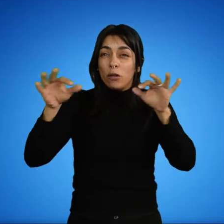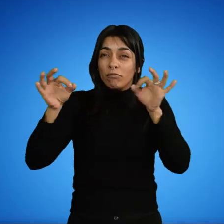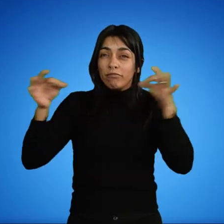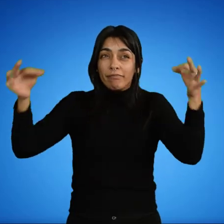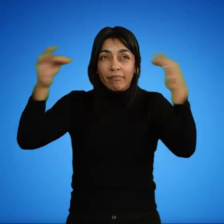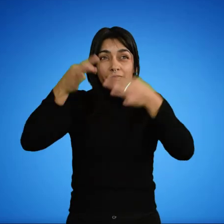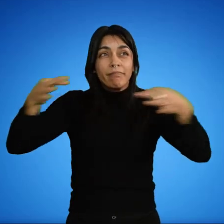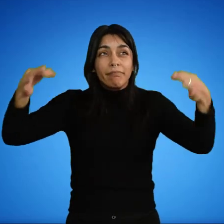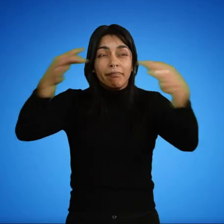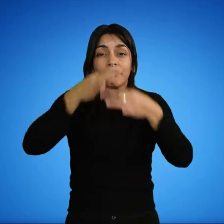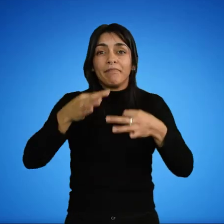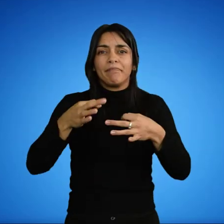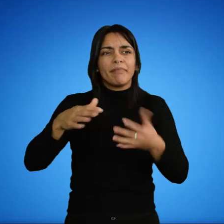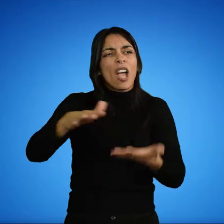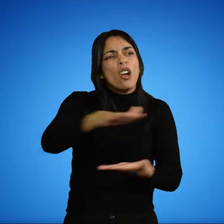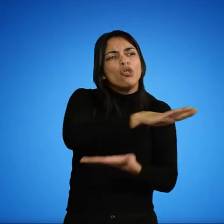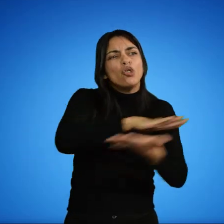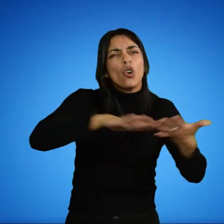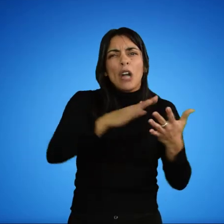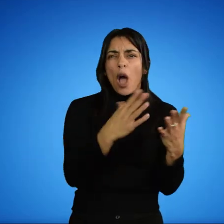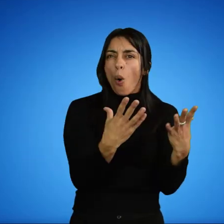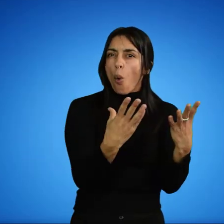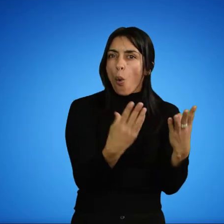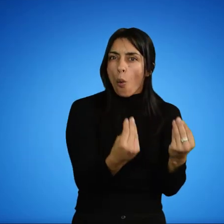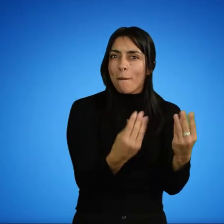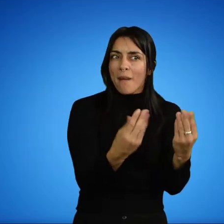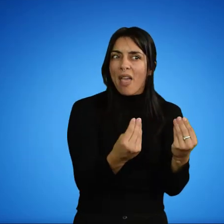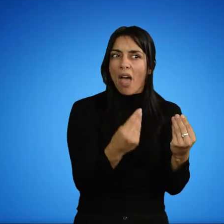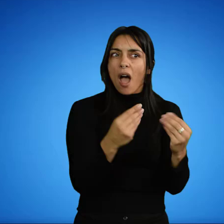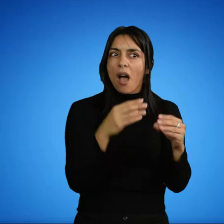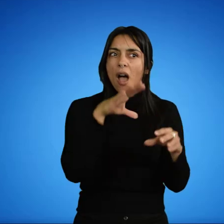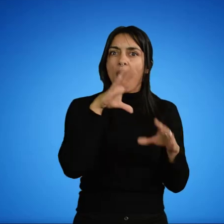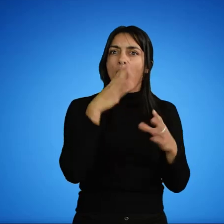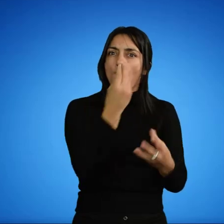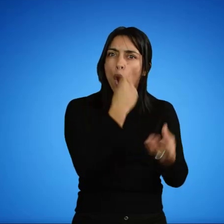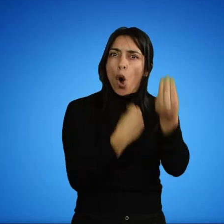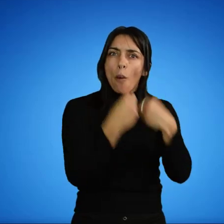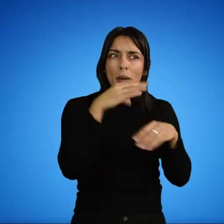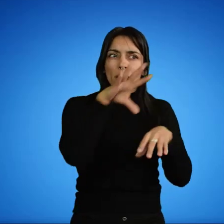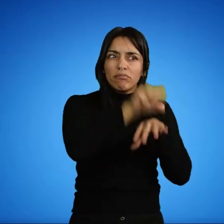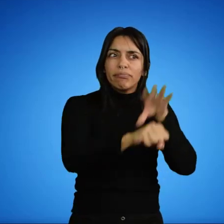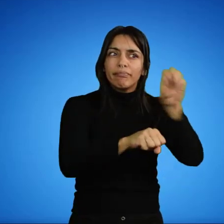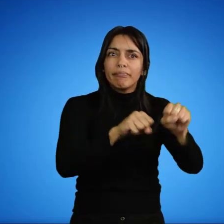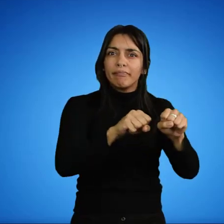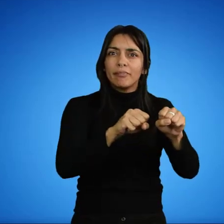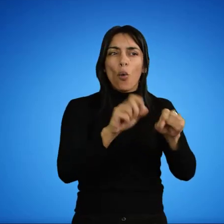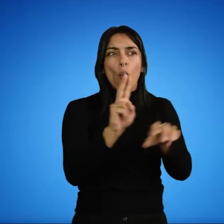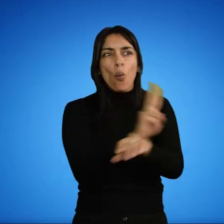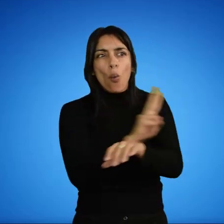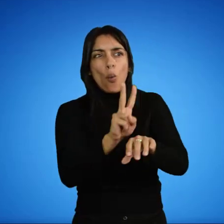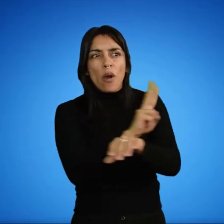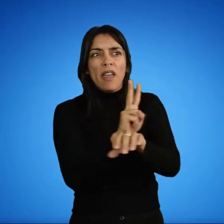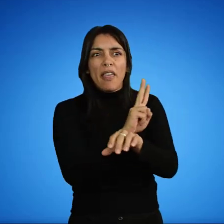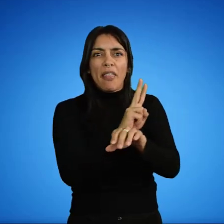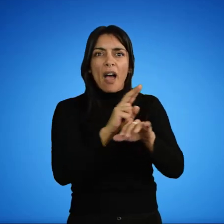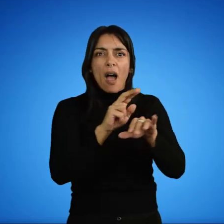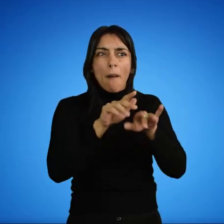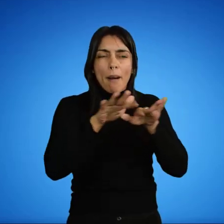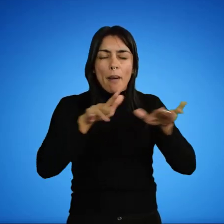Los anfibios son los mayores depredadores y ejercen una enorme influencia en la diversidad y abundancia de otros organismos.